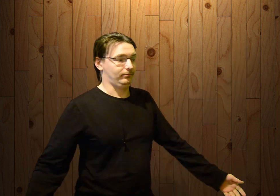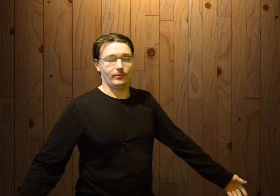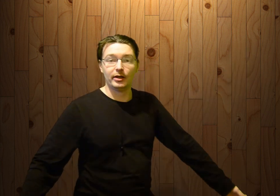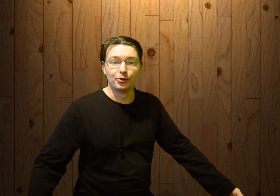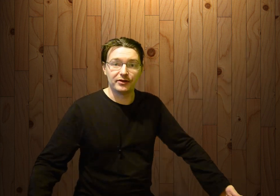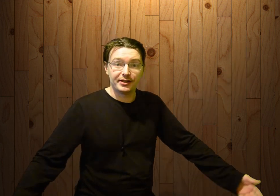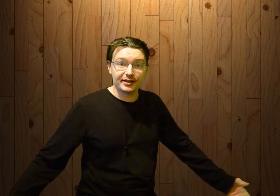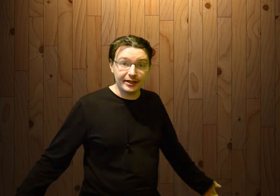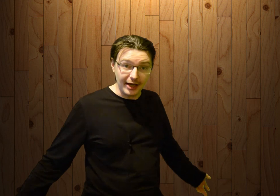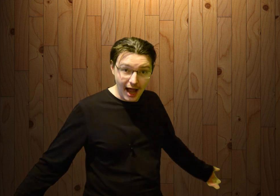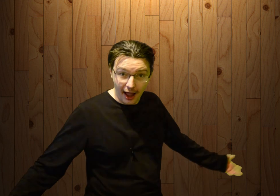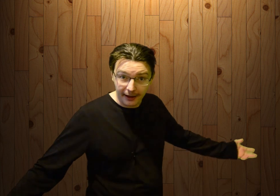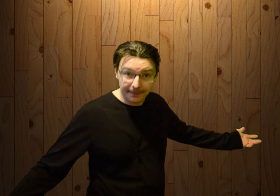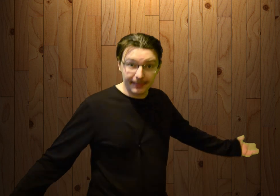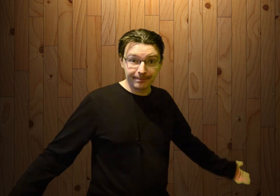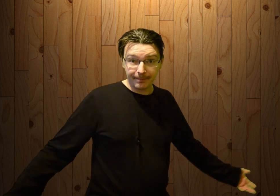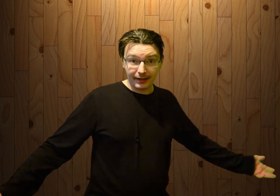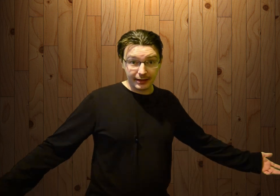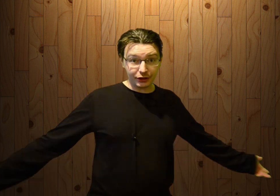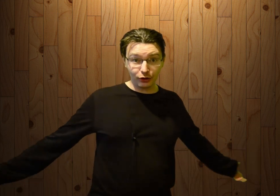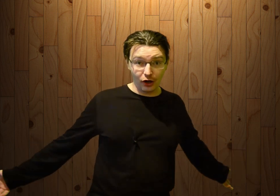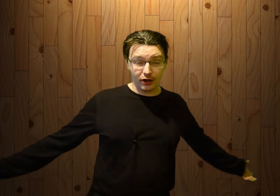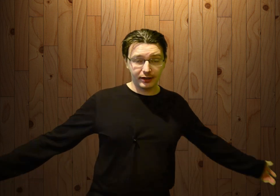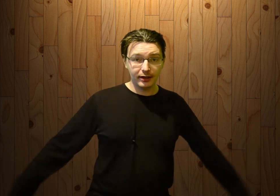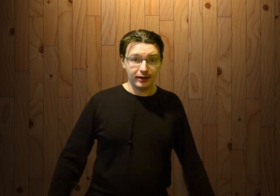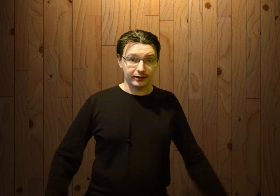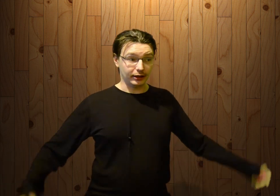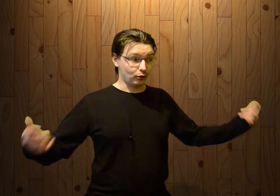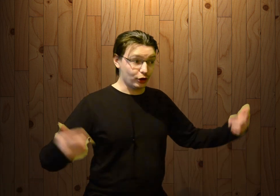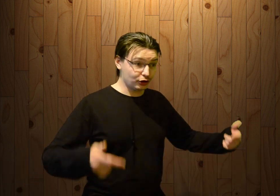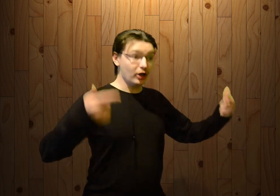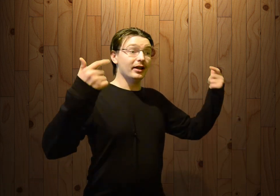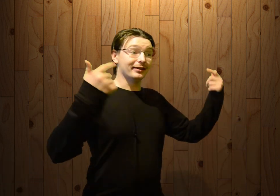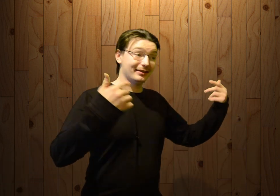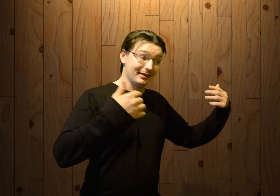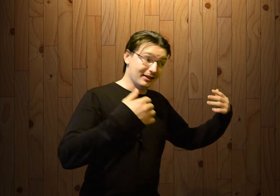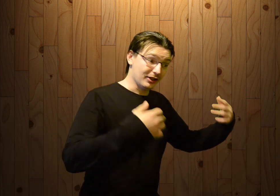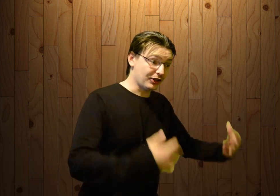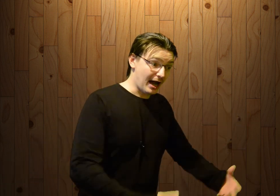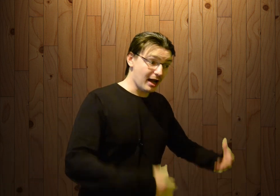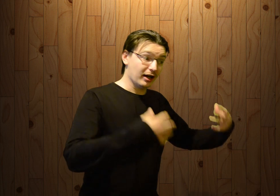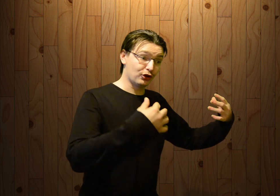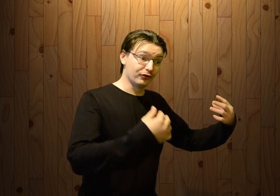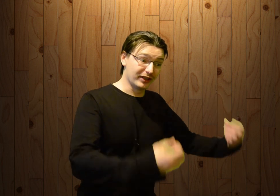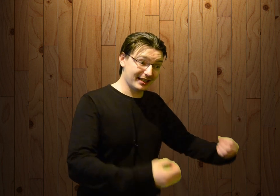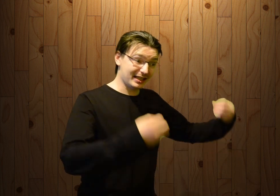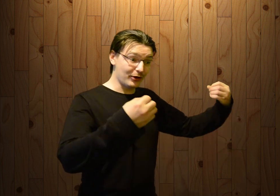И мы в свете статья. За что? За то, что я хочу выразить свою